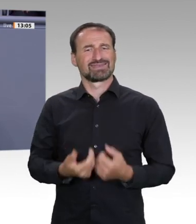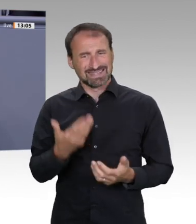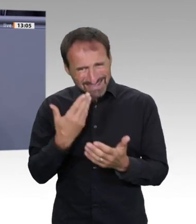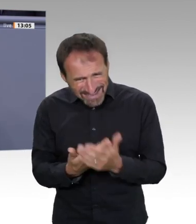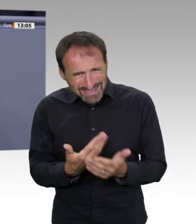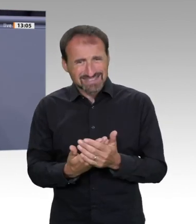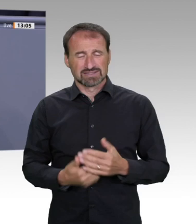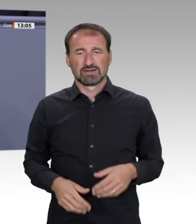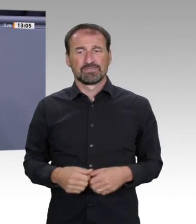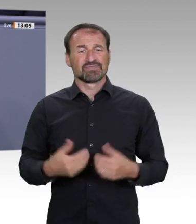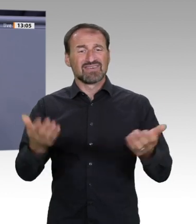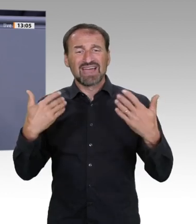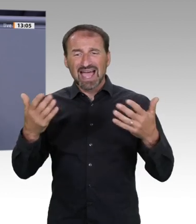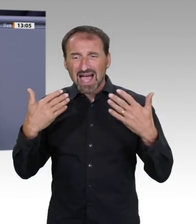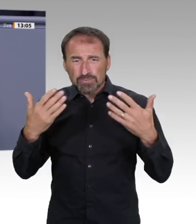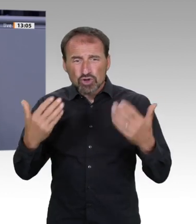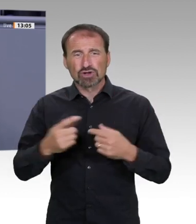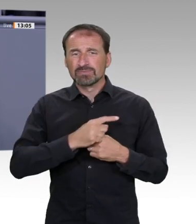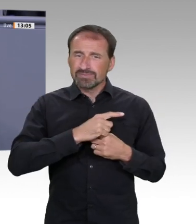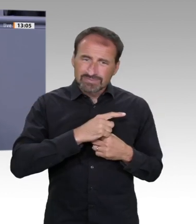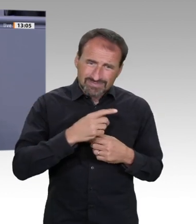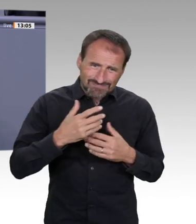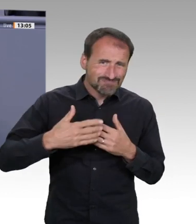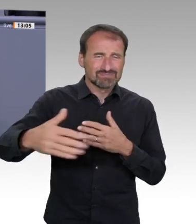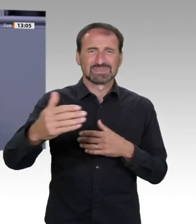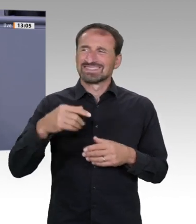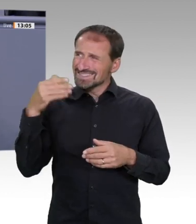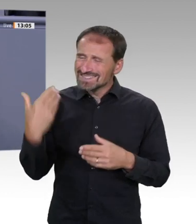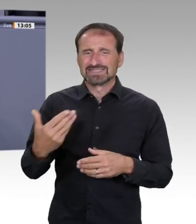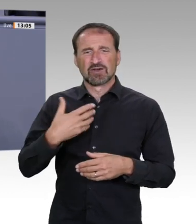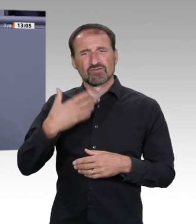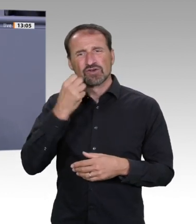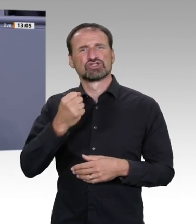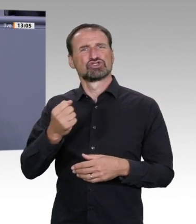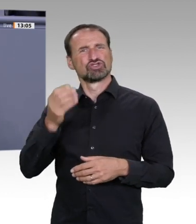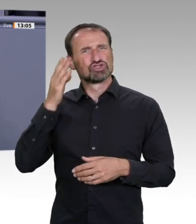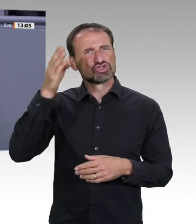Pfeiler einer Bildungsrepublik der Zukunft. Packen wir es endlich an! Herzlichen Dank.